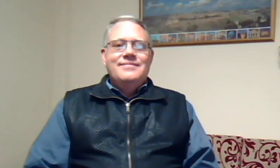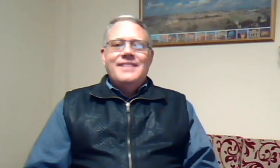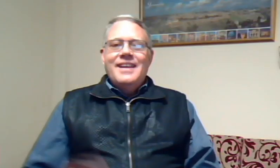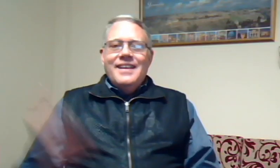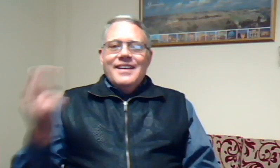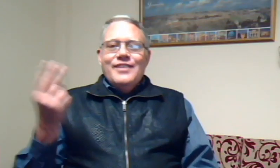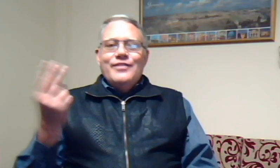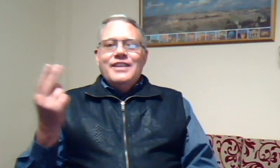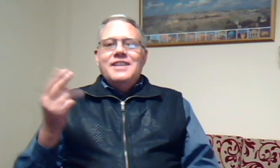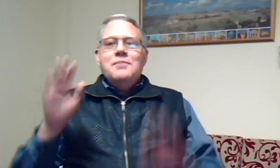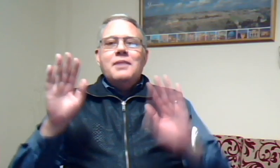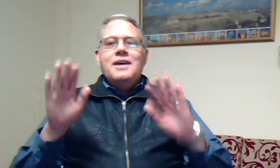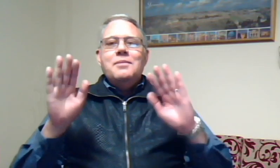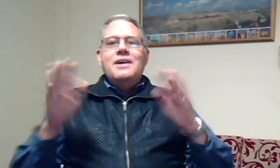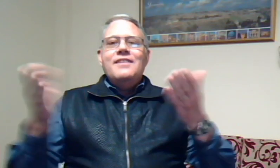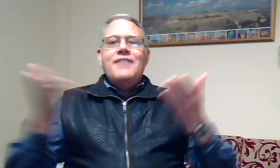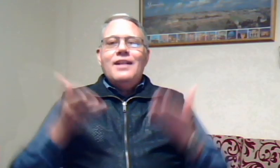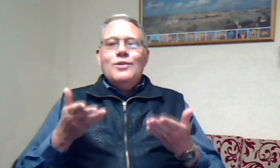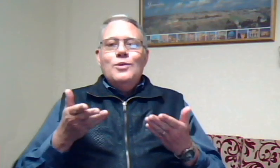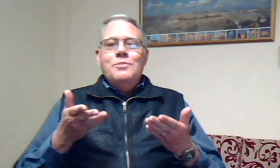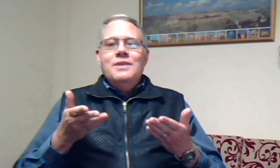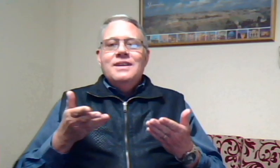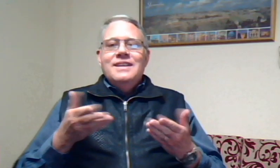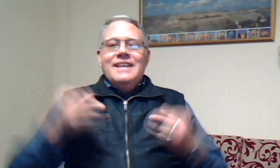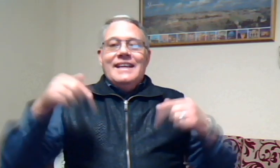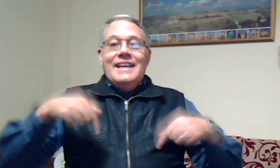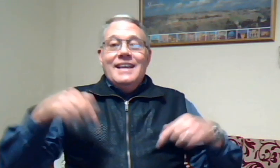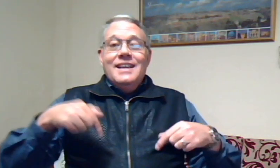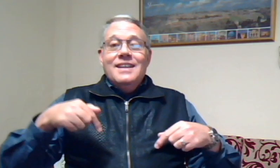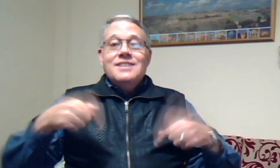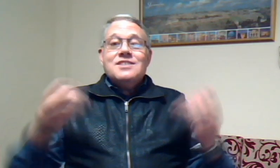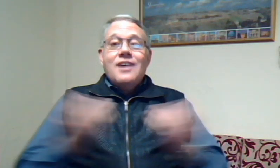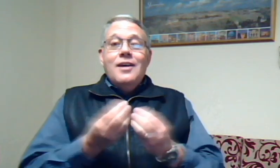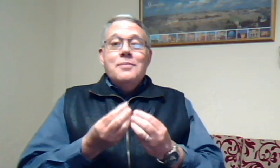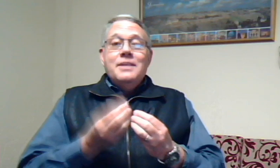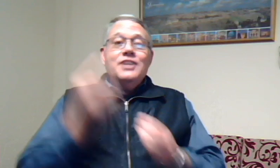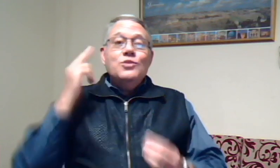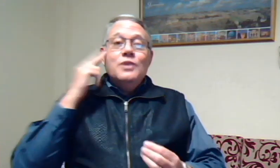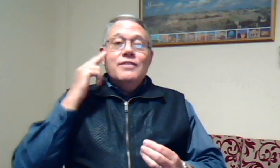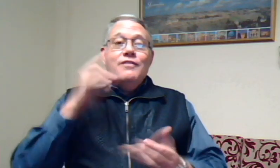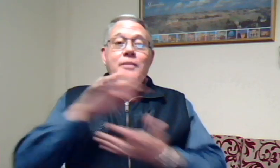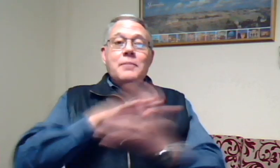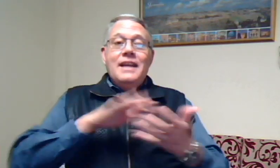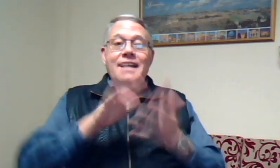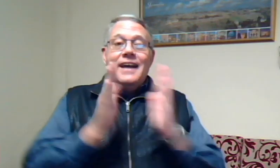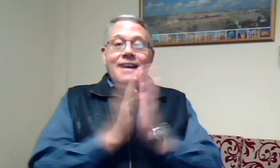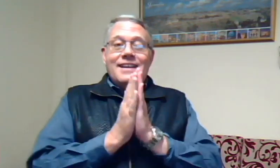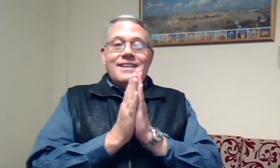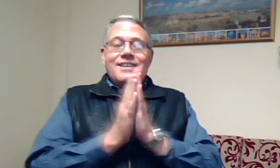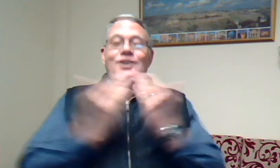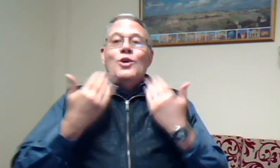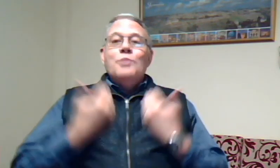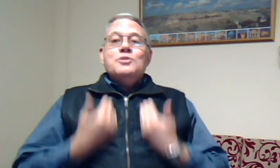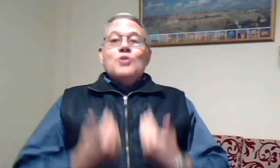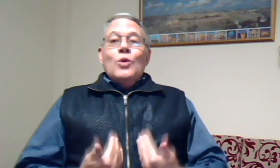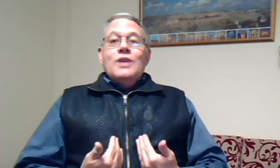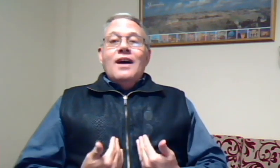Vrienden, baie, baie welkom hier saam met die doove familiekerk op sondag